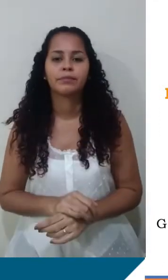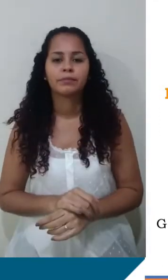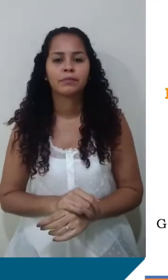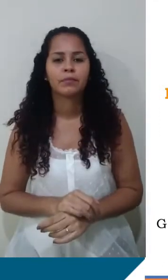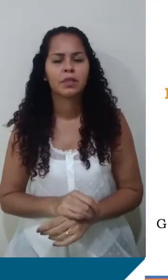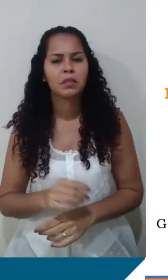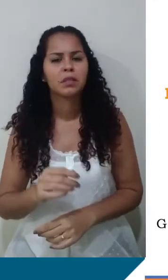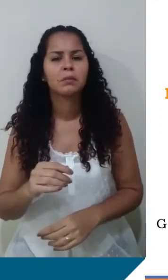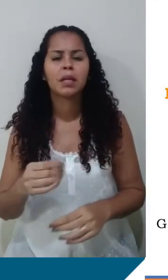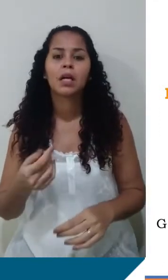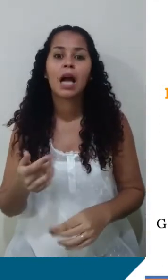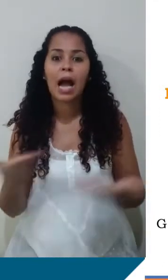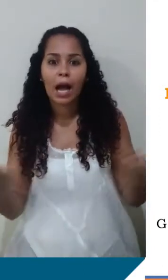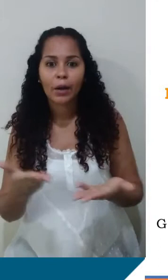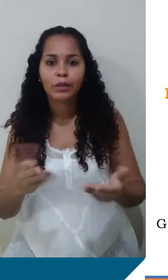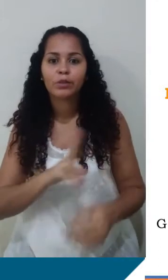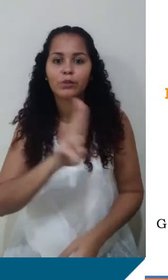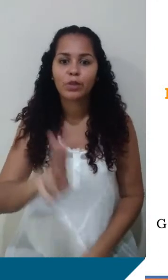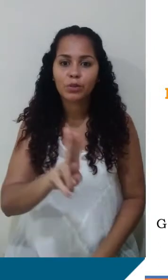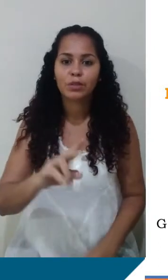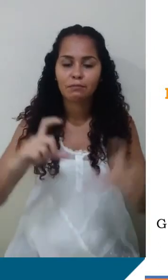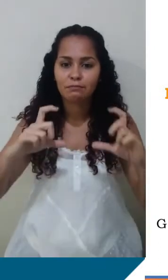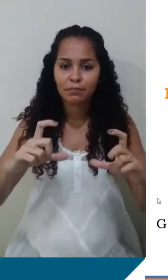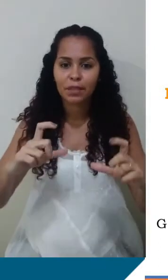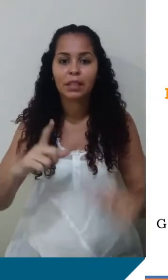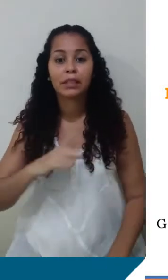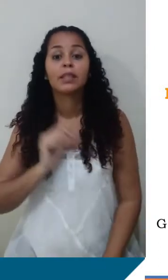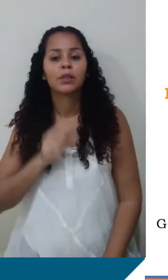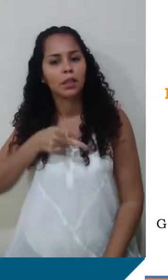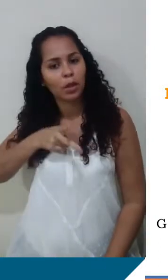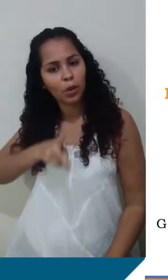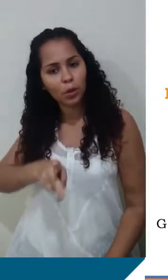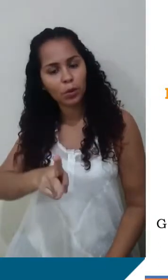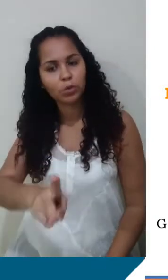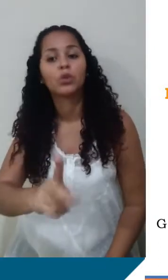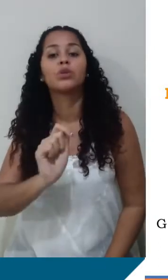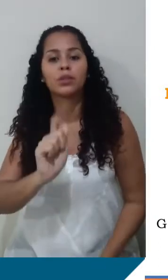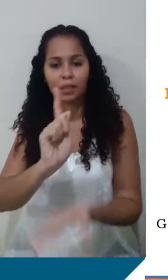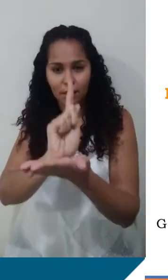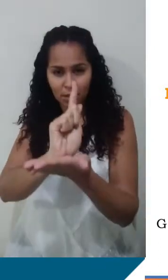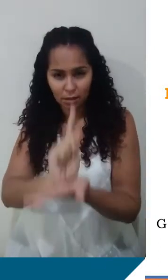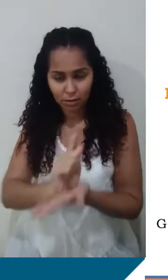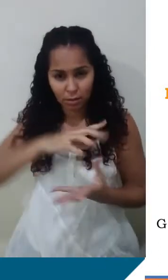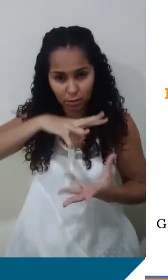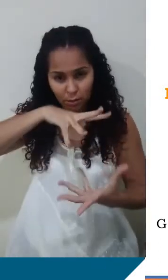ser proporcional e se torne essa fórmula, surge essa constante aqui, que é a constante da gravitação universal. E aí muito amor no